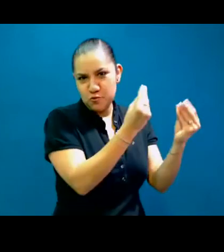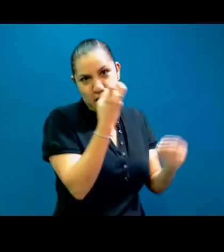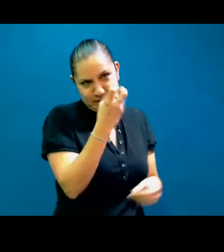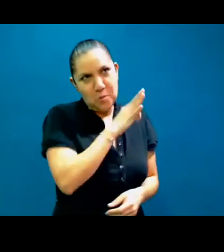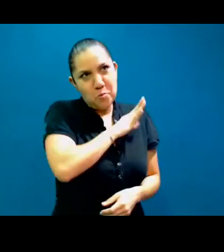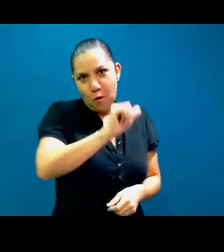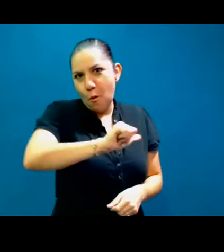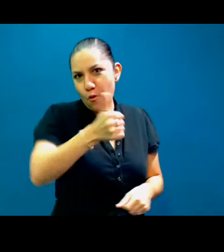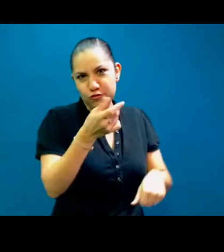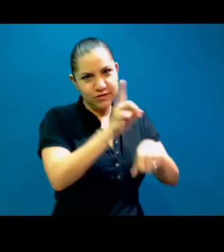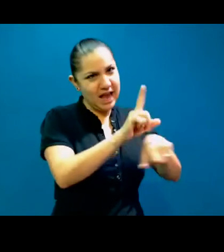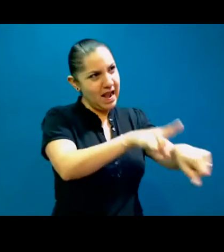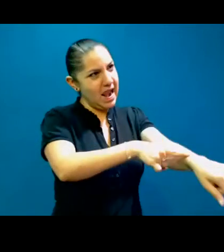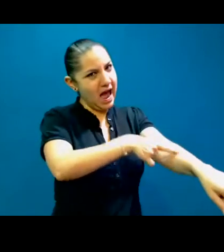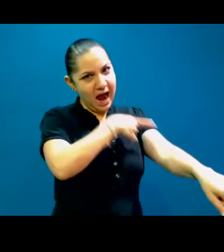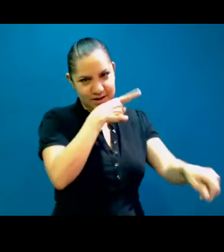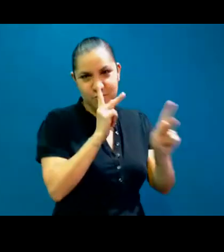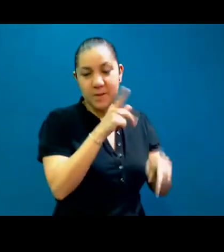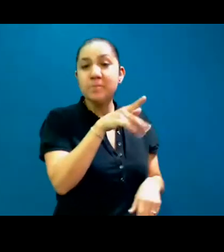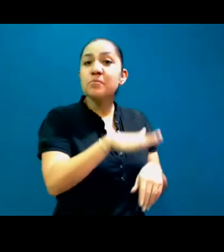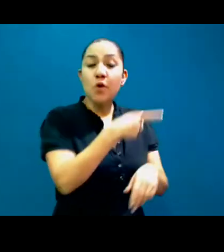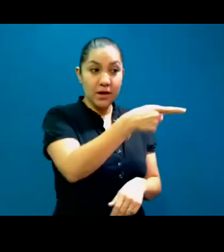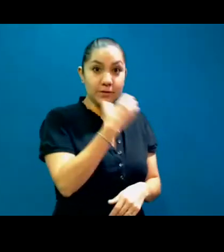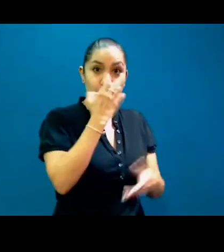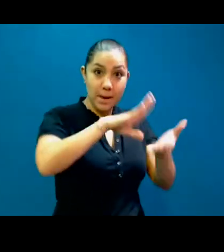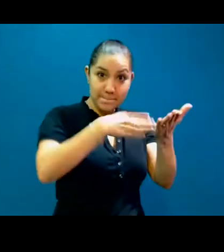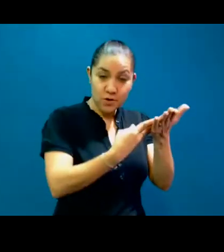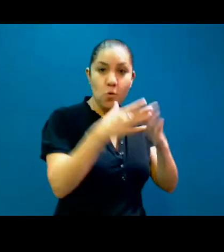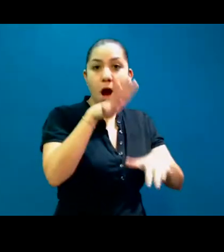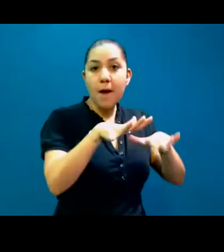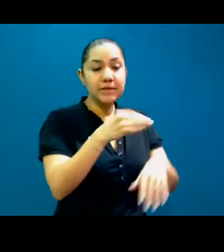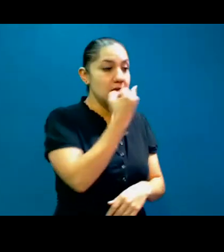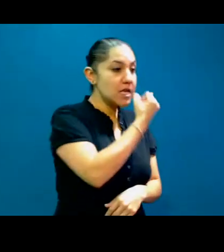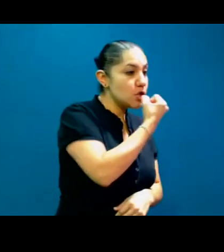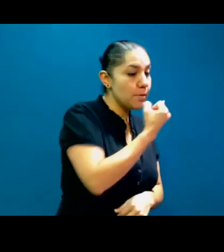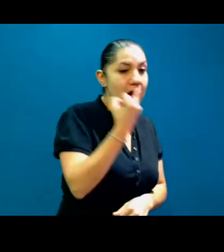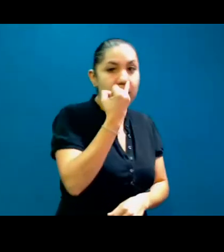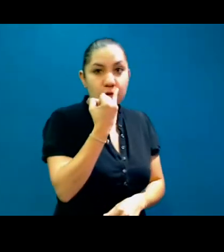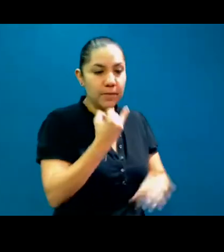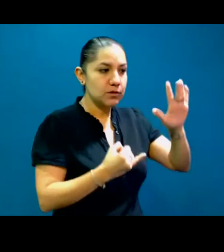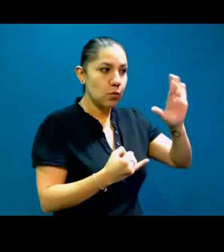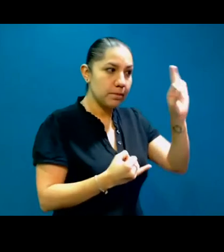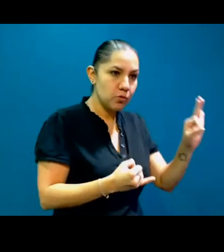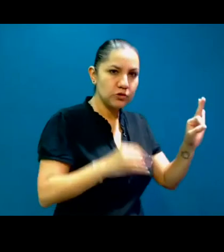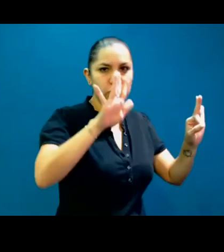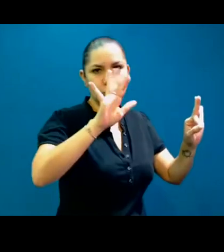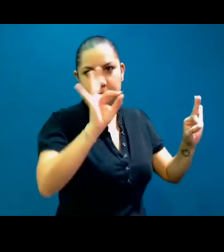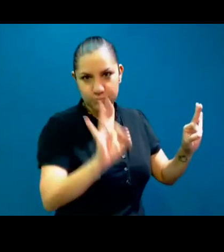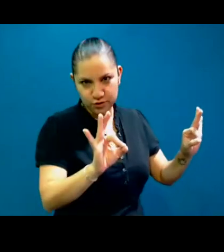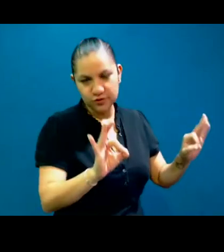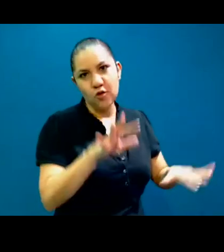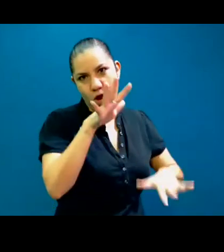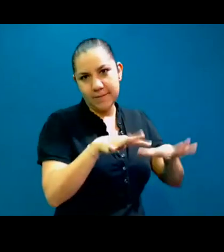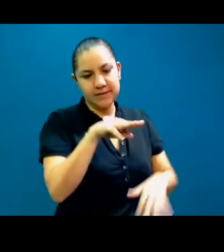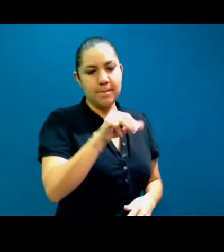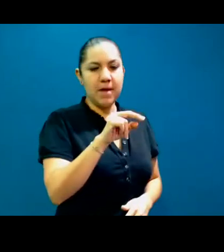en mandarín, 50% en inglés, o pueden ser un 80% en mandarín, un 20% en inglés, o puede ir subiendo progresivamente,